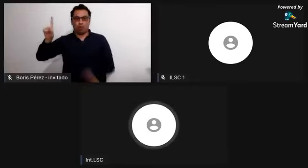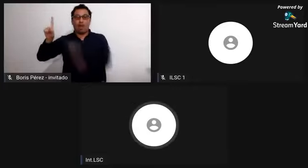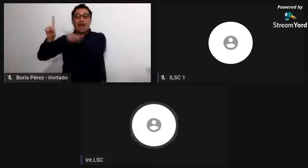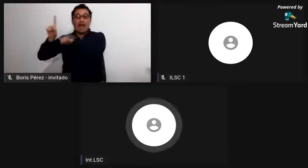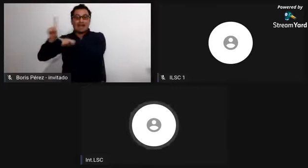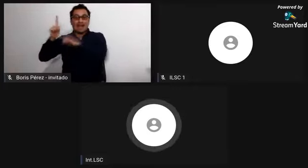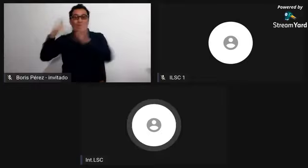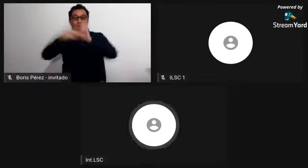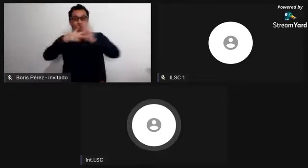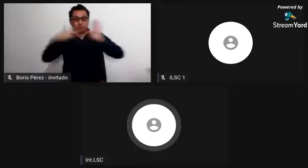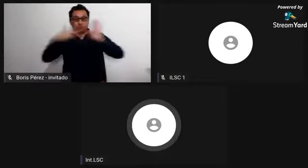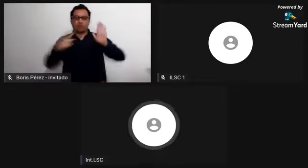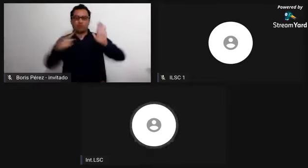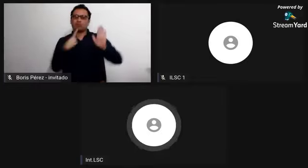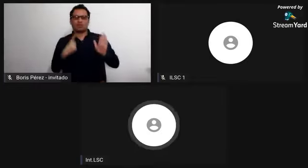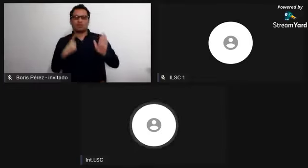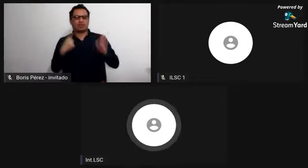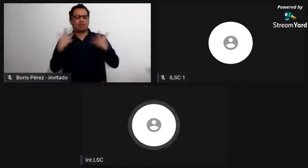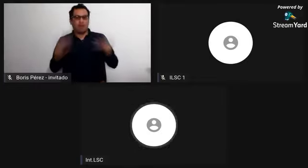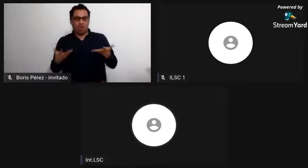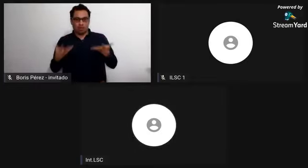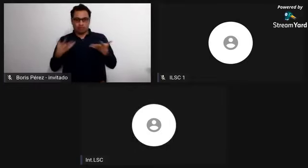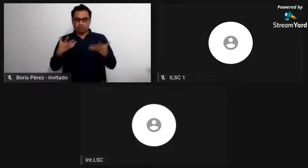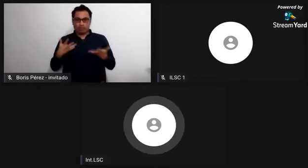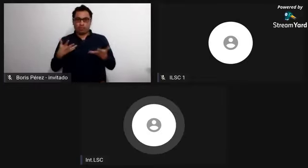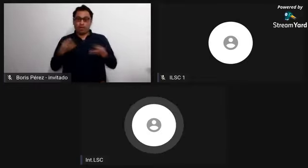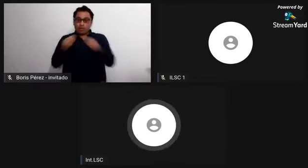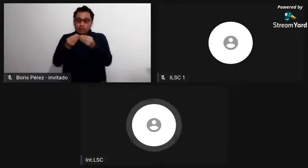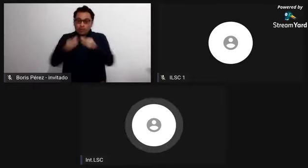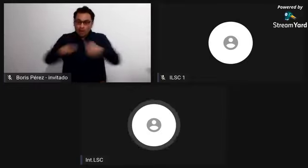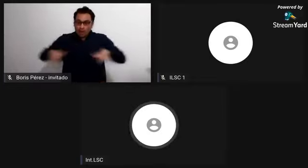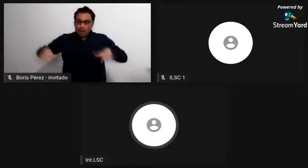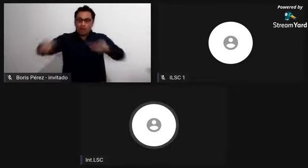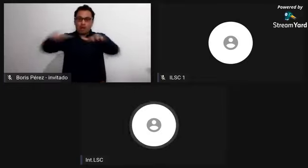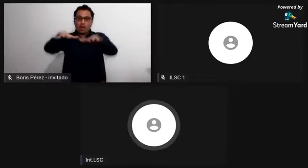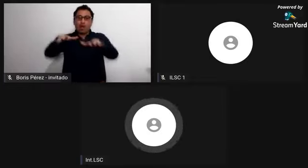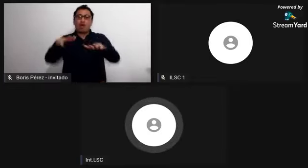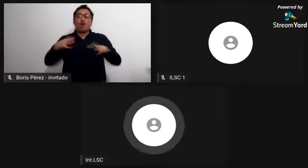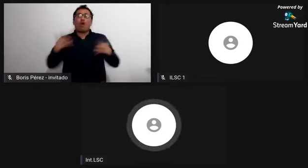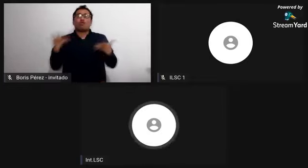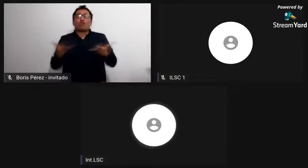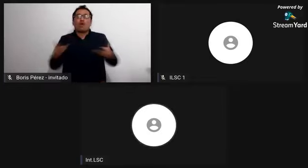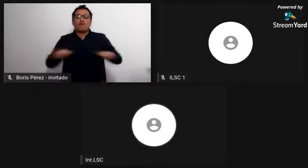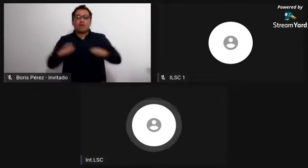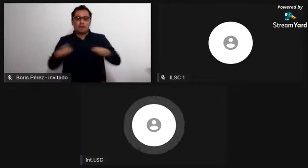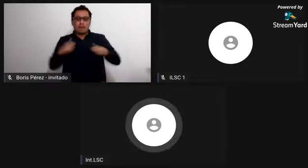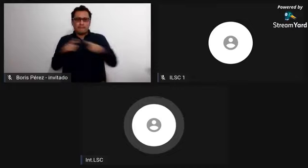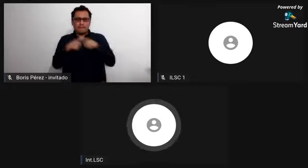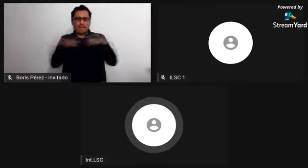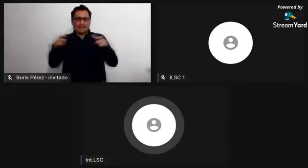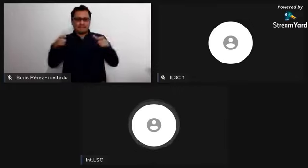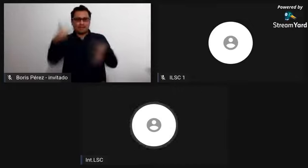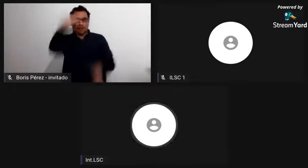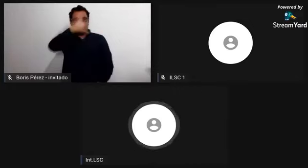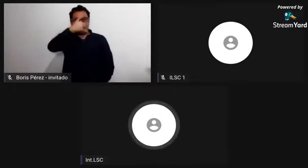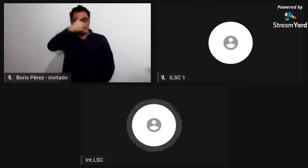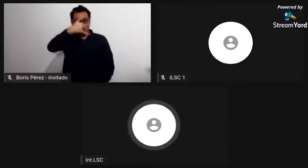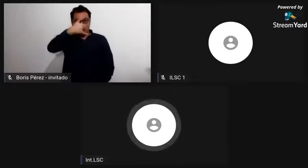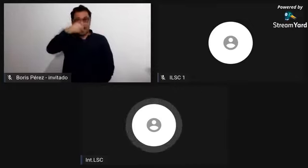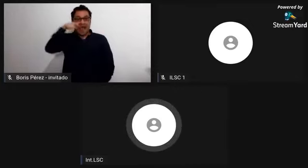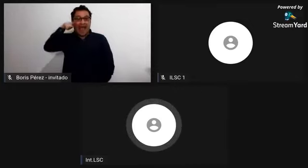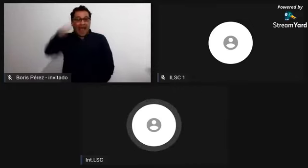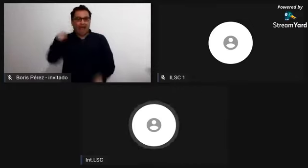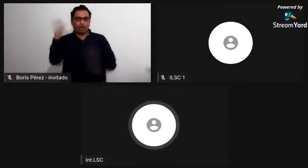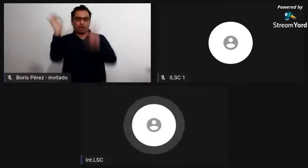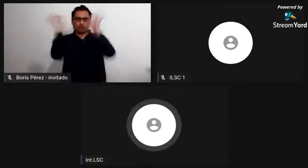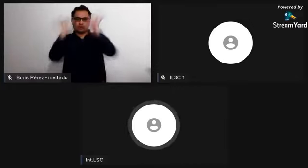estaban reconocidos a partir de constituciones anteriores. Sin embargo, a partir de la constitución del año